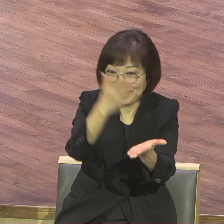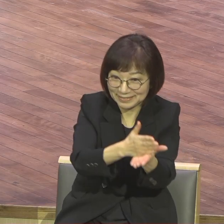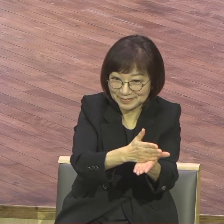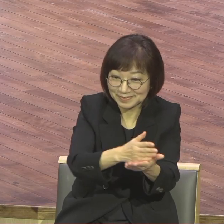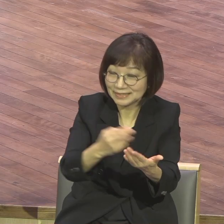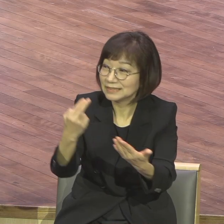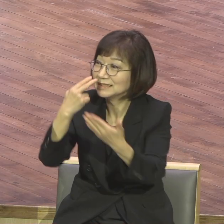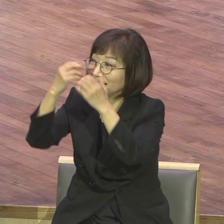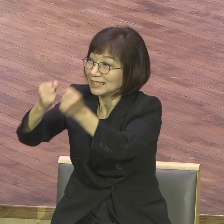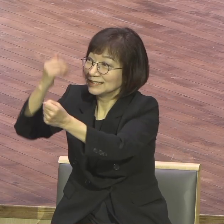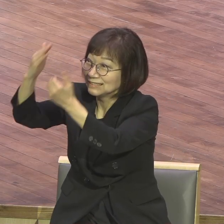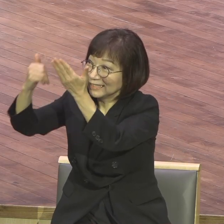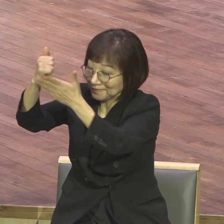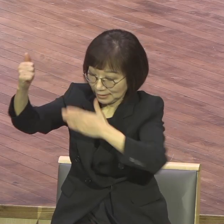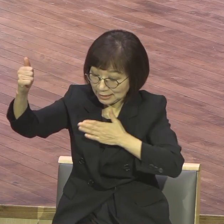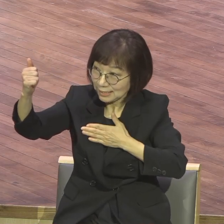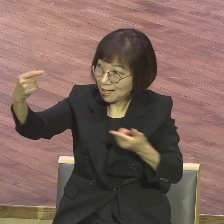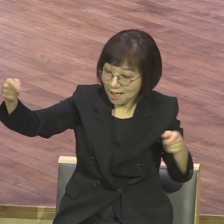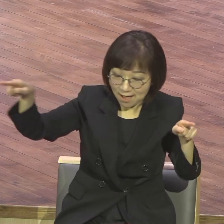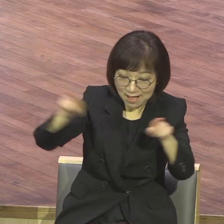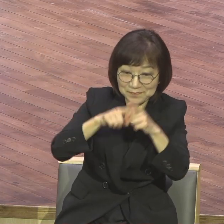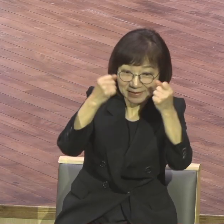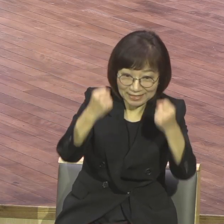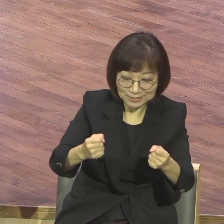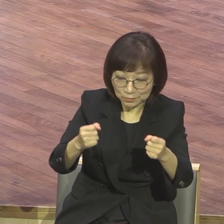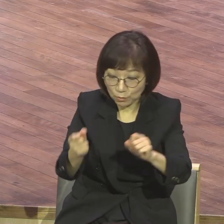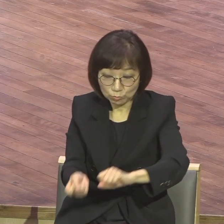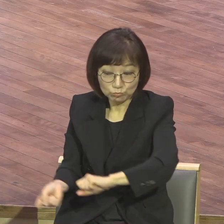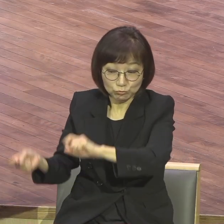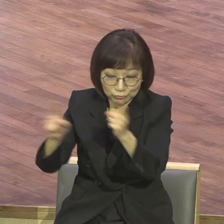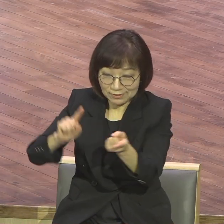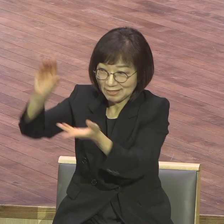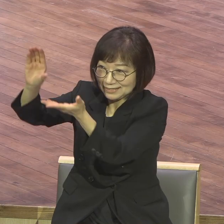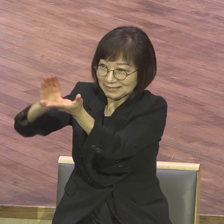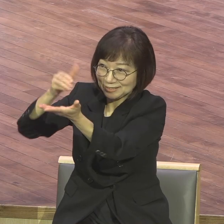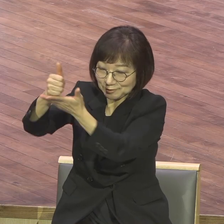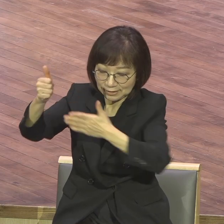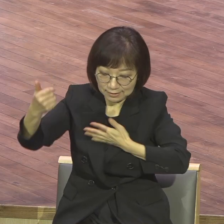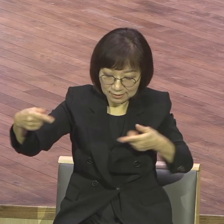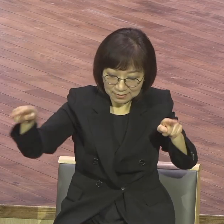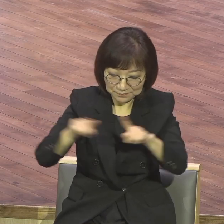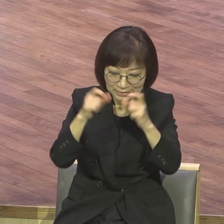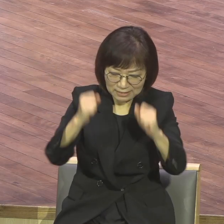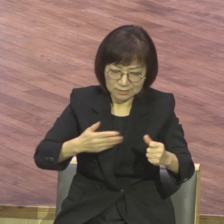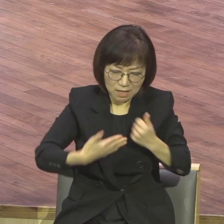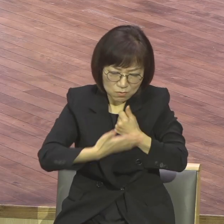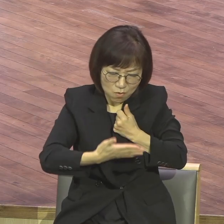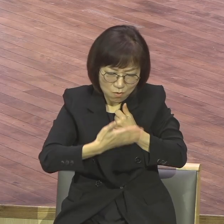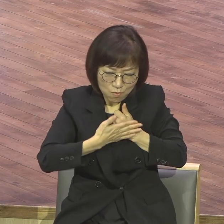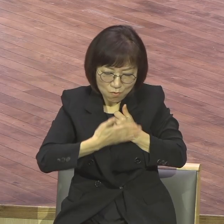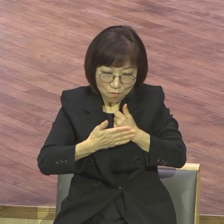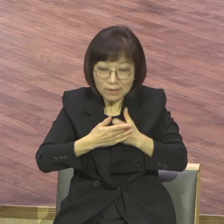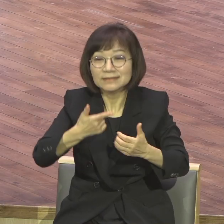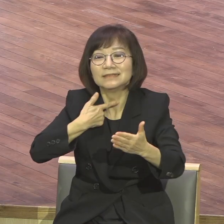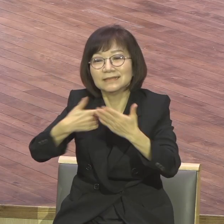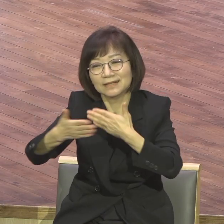정말 불하신 그리스도가 나와 함께 계시면서 도우시고 계시는 이 놀라운 걸 체험해 보시라니까요.